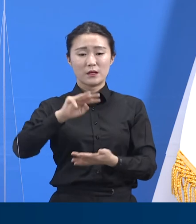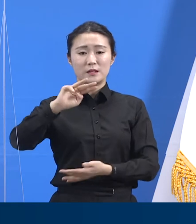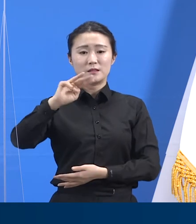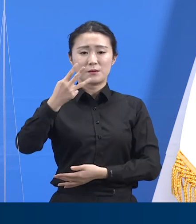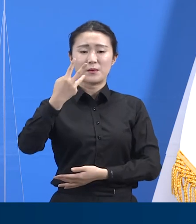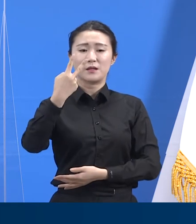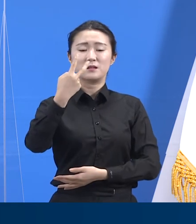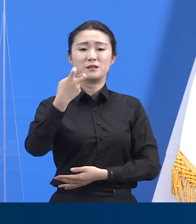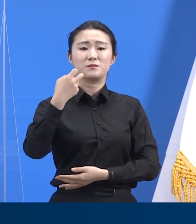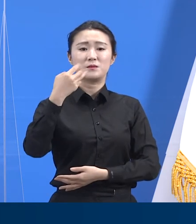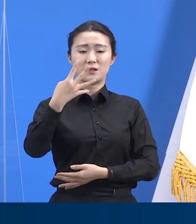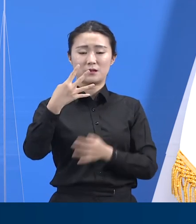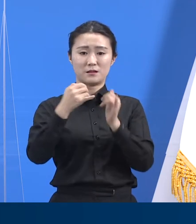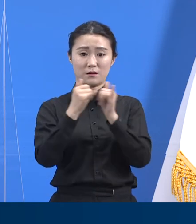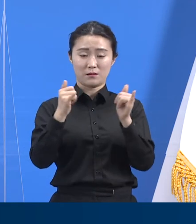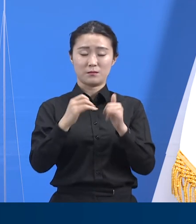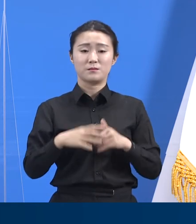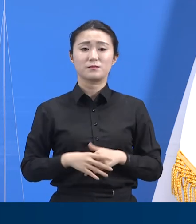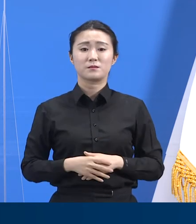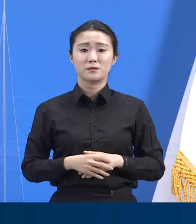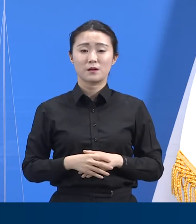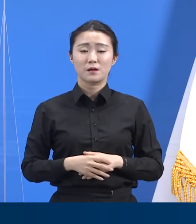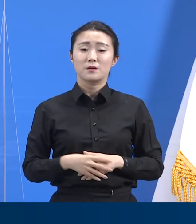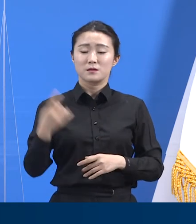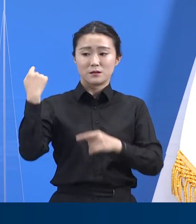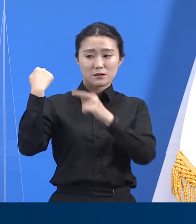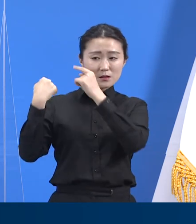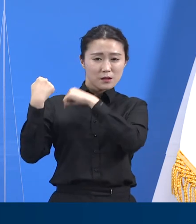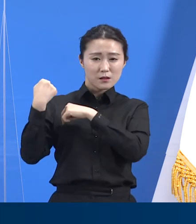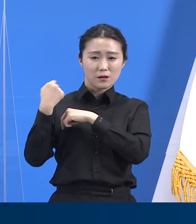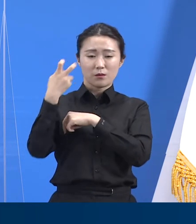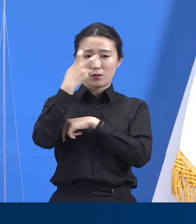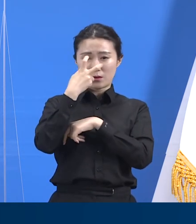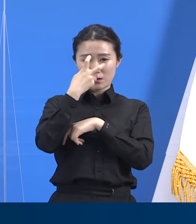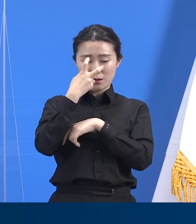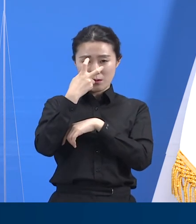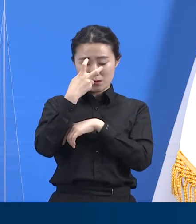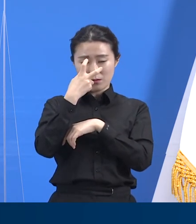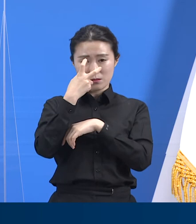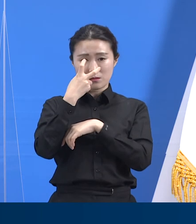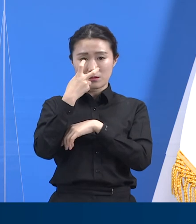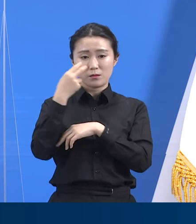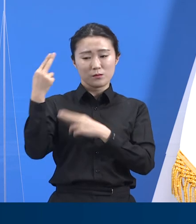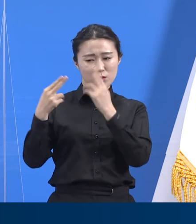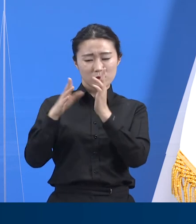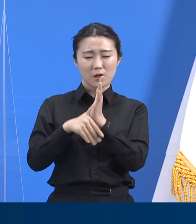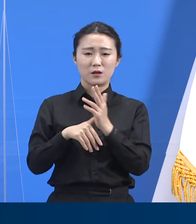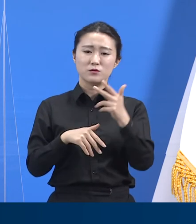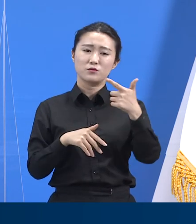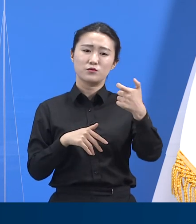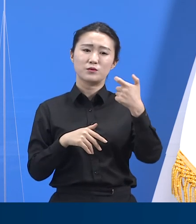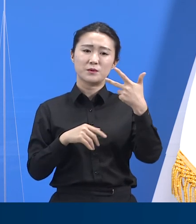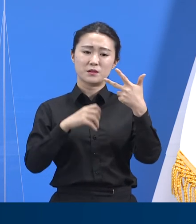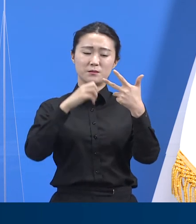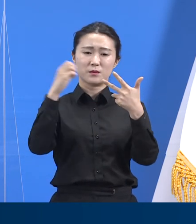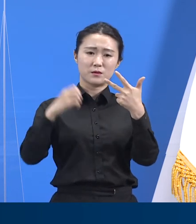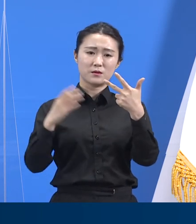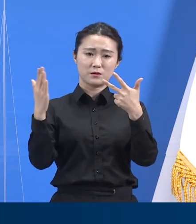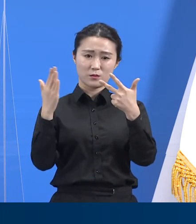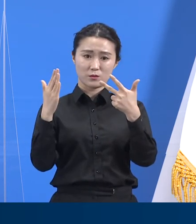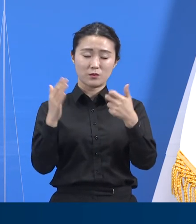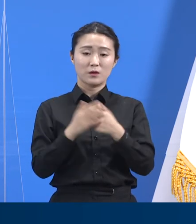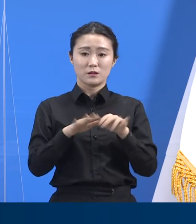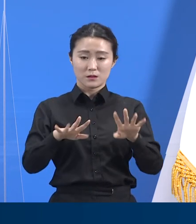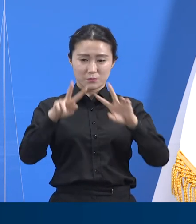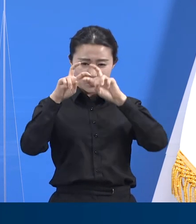말씀드렸던 도내 영국 변이주 관련 확진자 전체 숫자의 67%를 차지하고 있습니다. 아직 분석 중이고